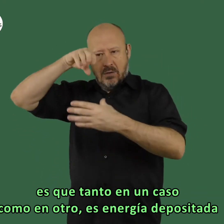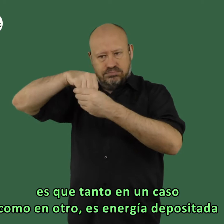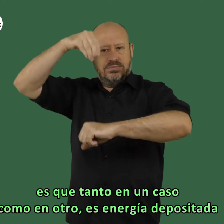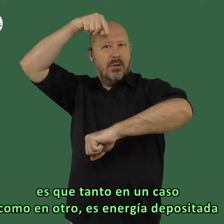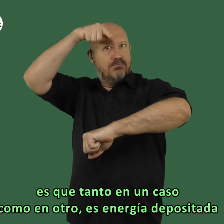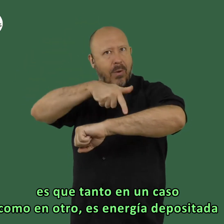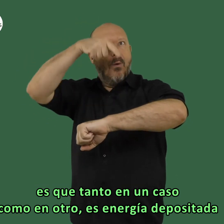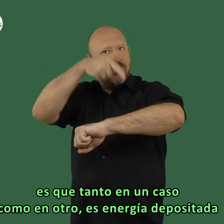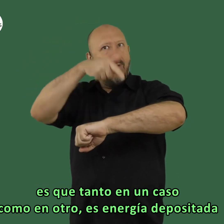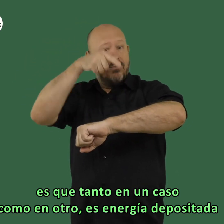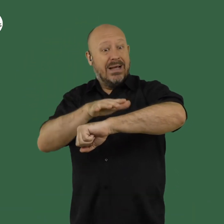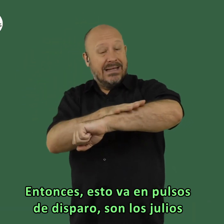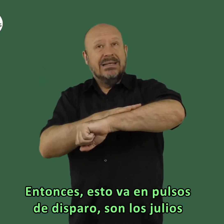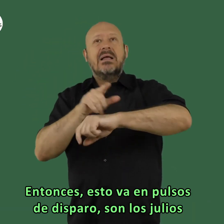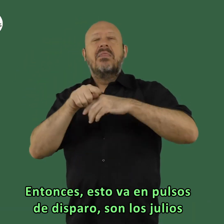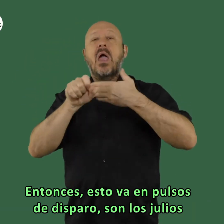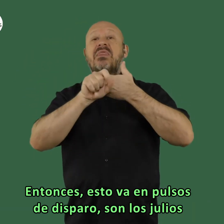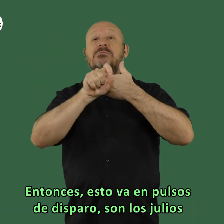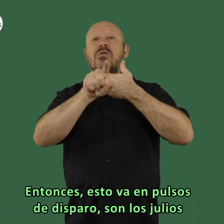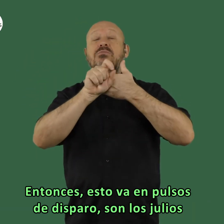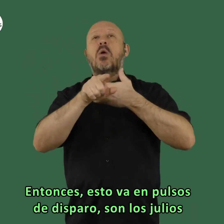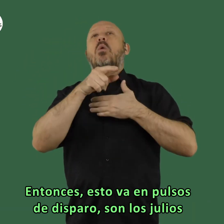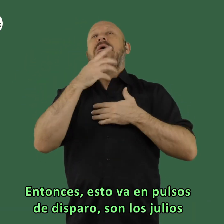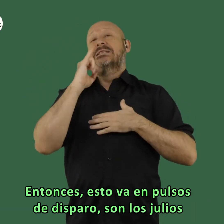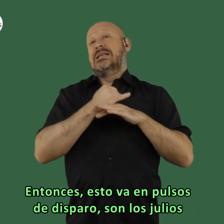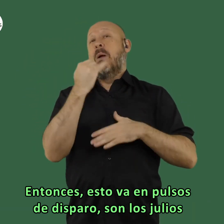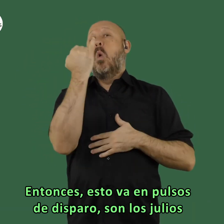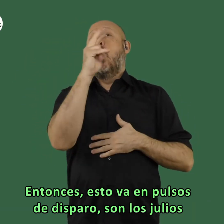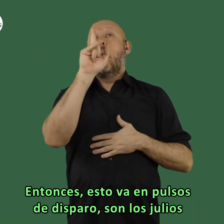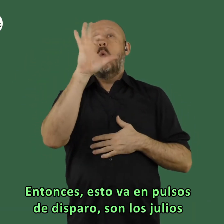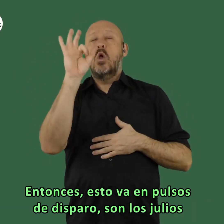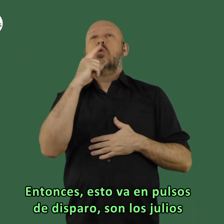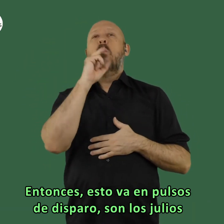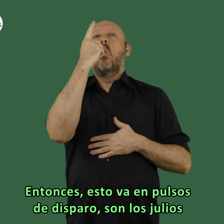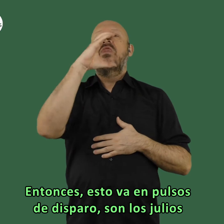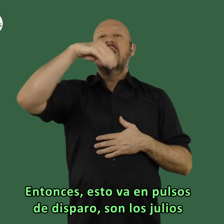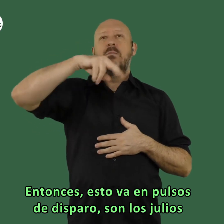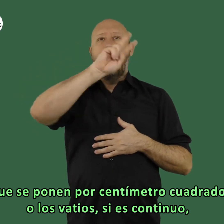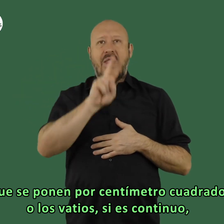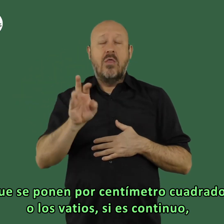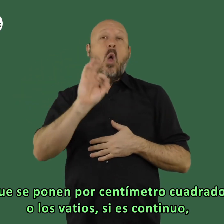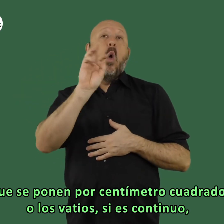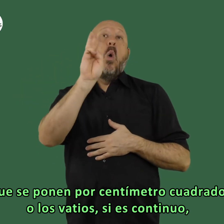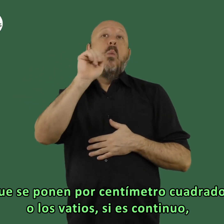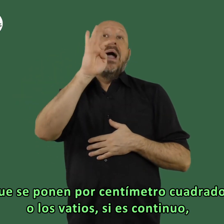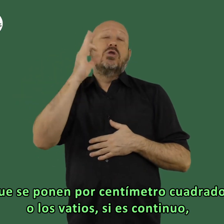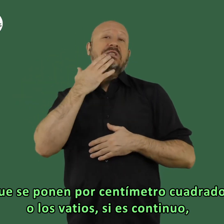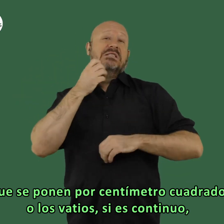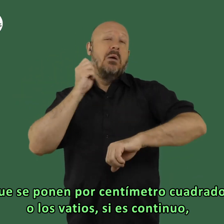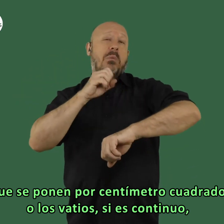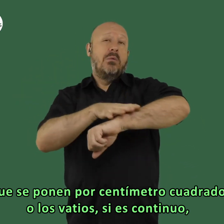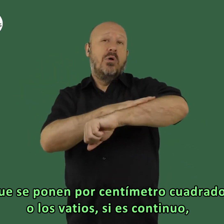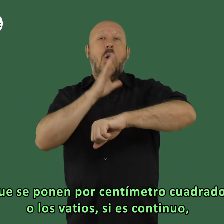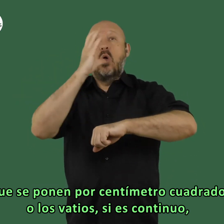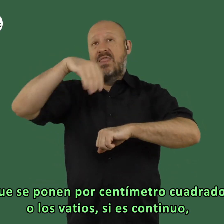depositada entonces esto va en pulsos de disparo son los julios que se ponen por centímetro cuadrado o los vatios si